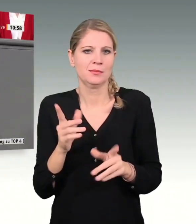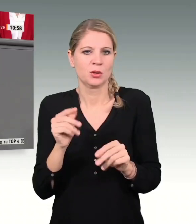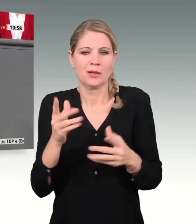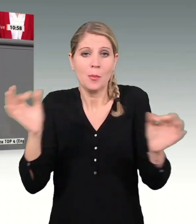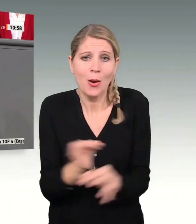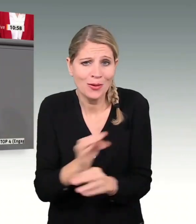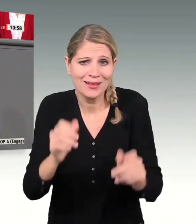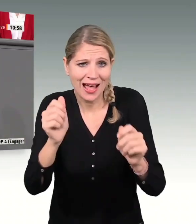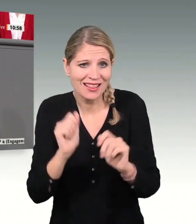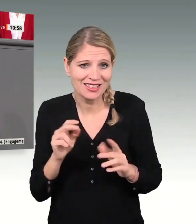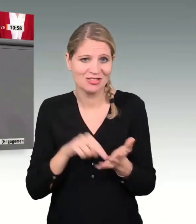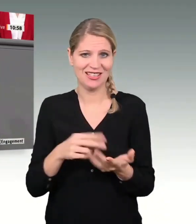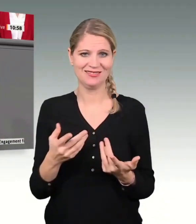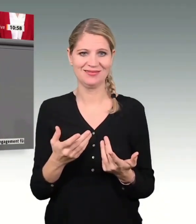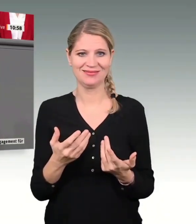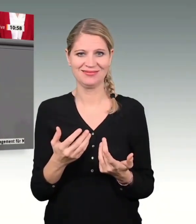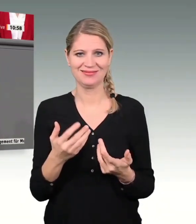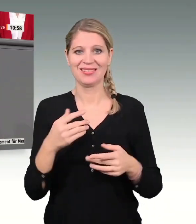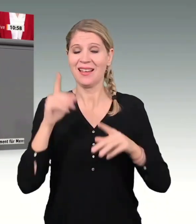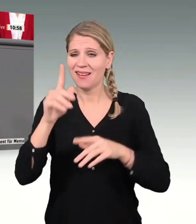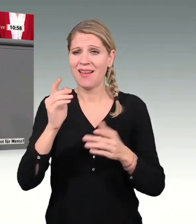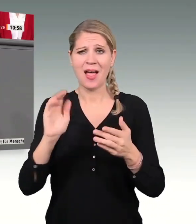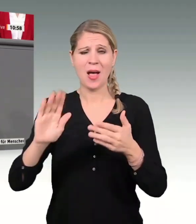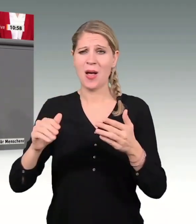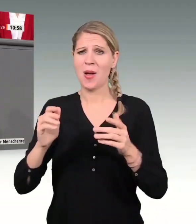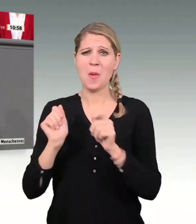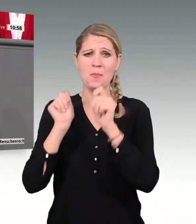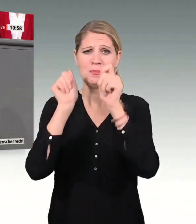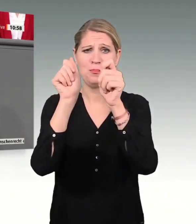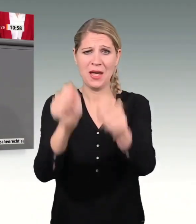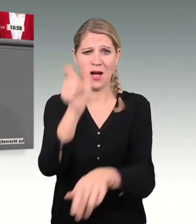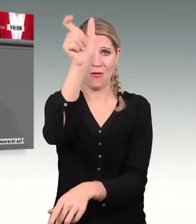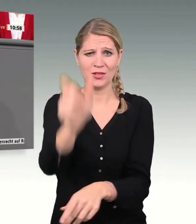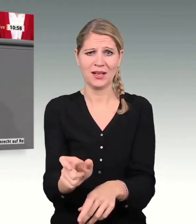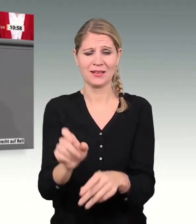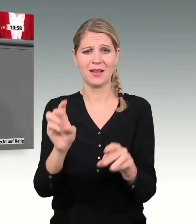weltweite Religionsfreiheit wird fortgesetzt werden. Das ist auch eine richtige Entscheidung der neuen Bundesregierung.